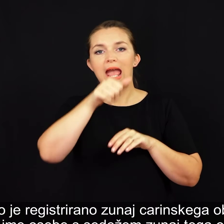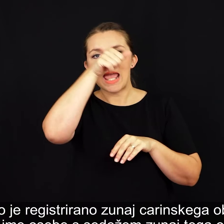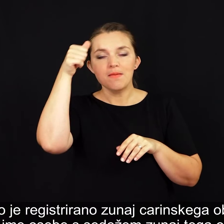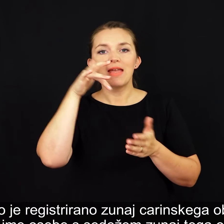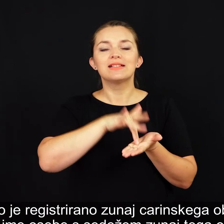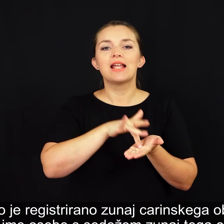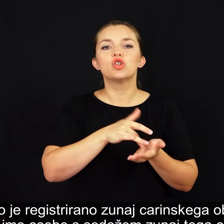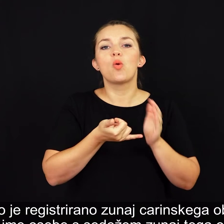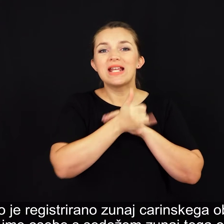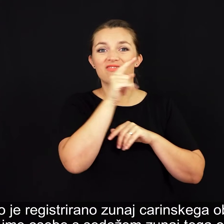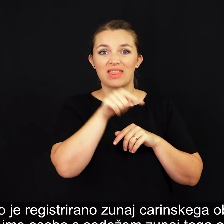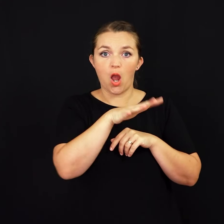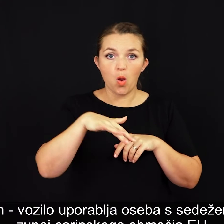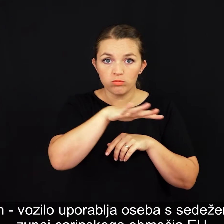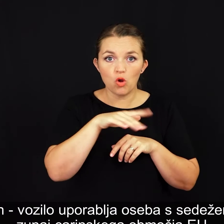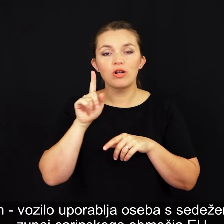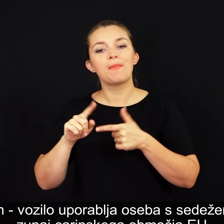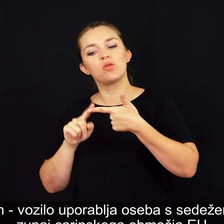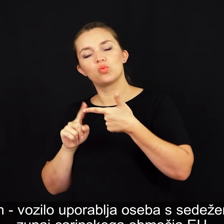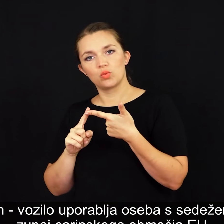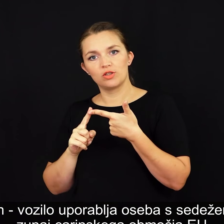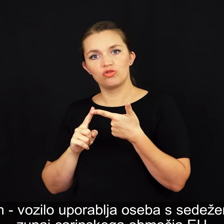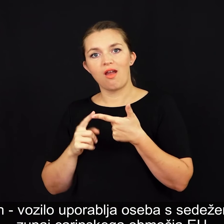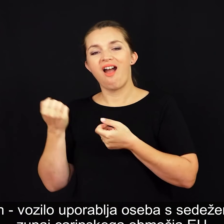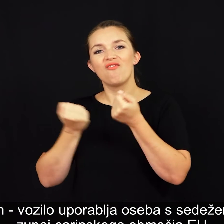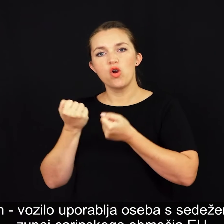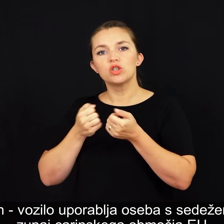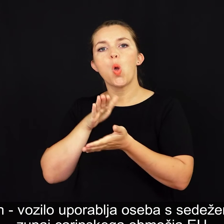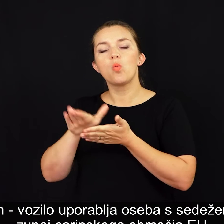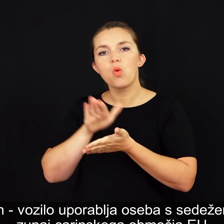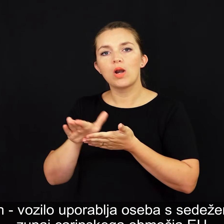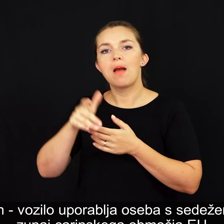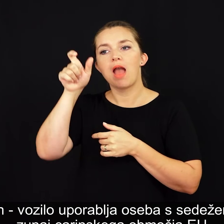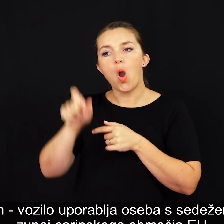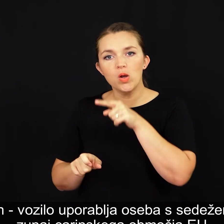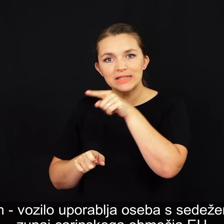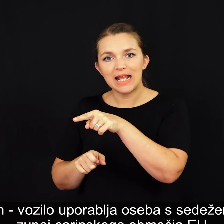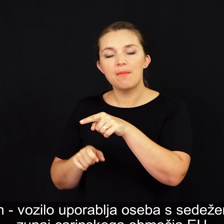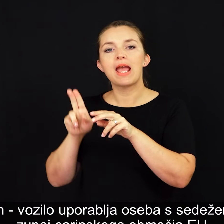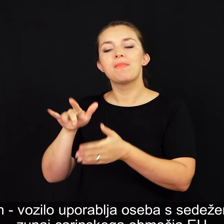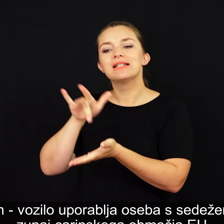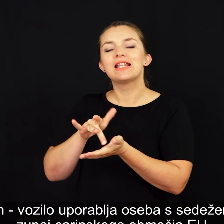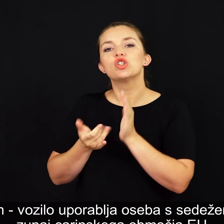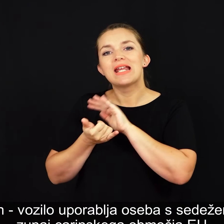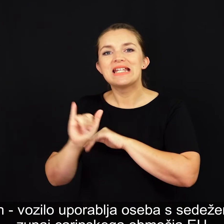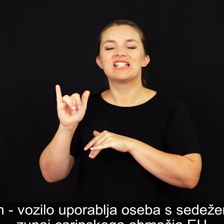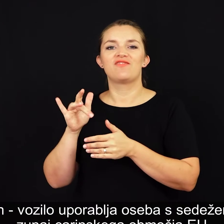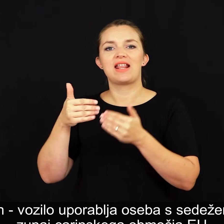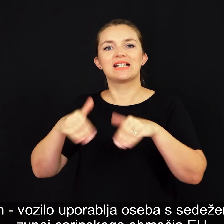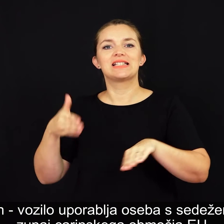zunaj tega območja in drugič, vozilo uporablja oseba s sedežem zunaj carinskega območja